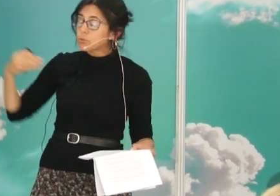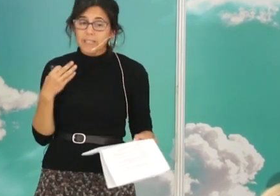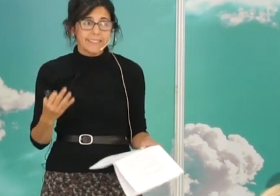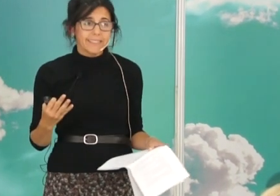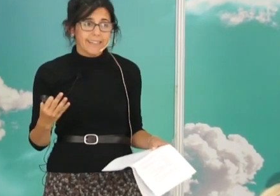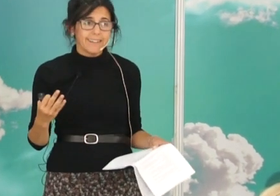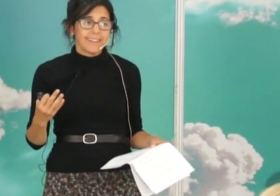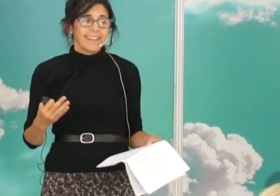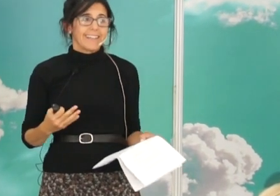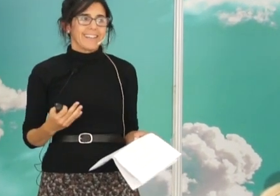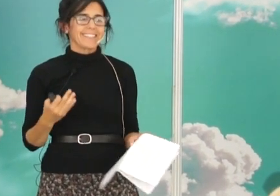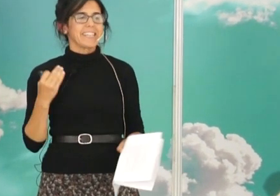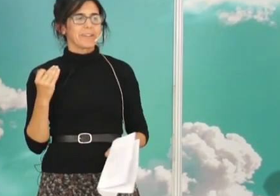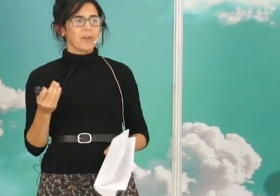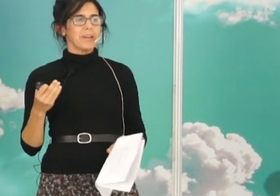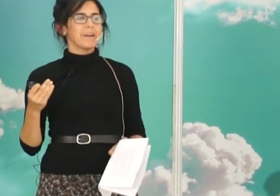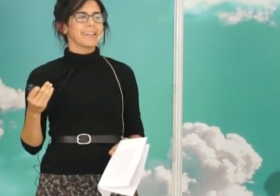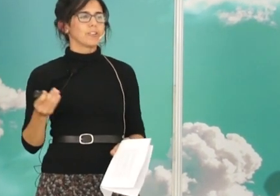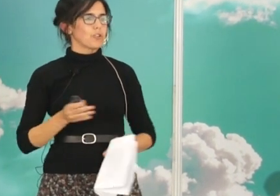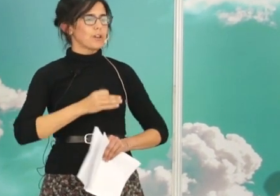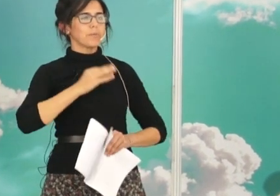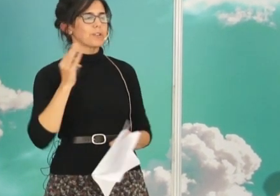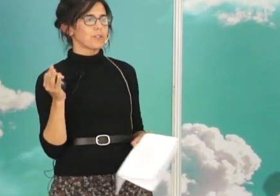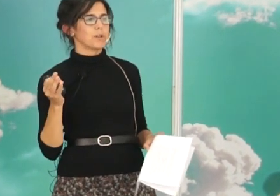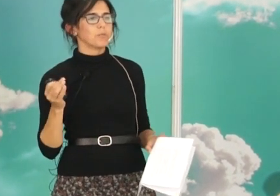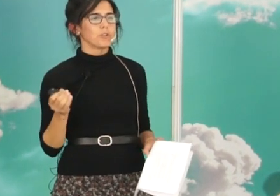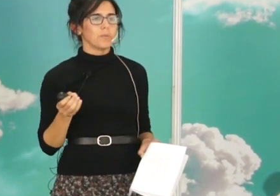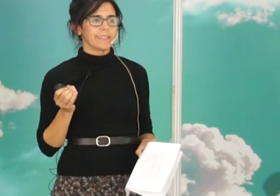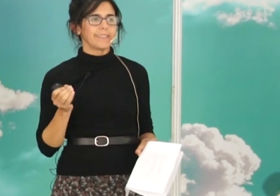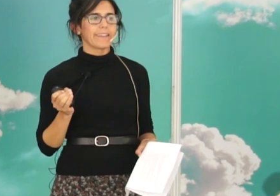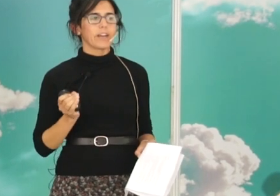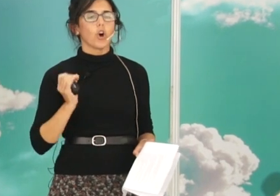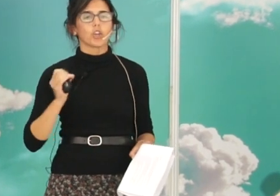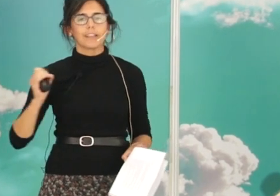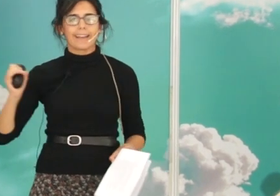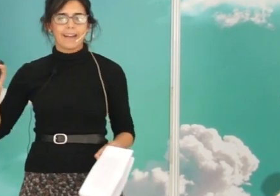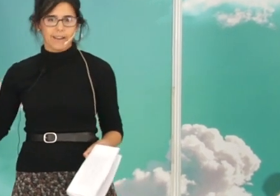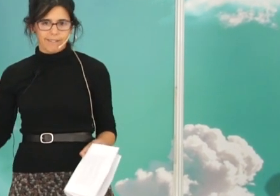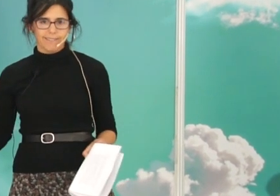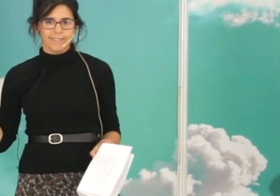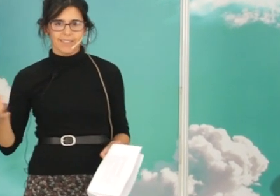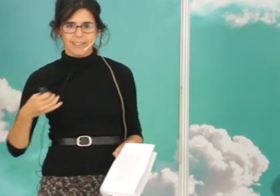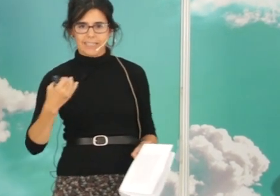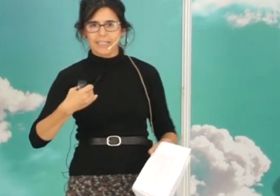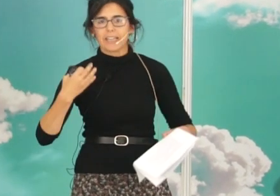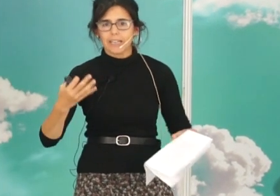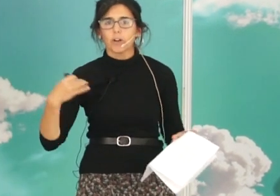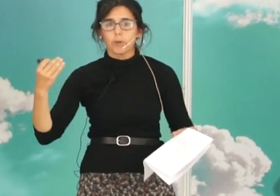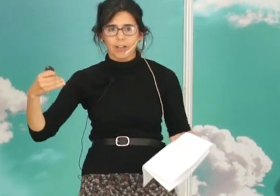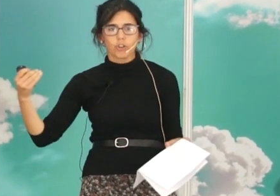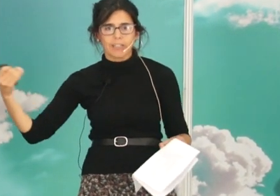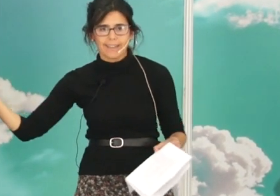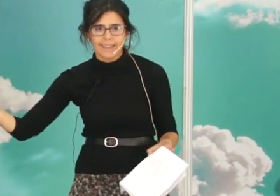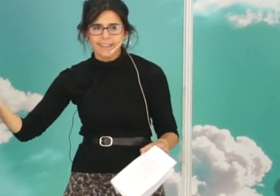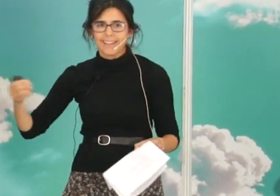su técnica que se llegó a llamar en todos los laboratorios del mundo como la técnica de orteguear, o la gente decía